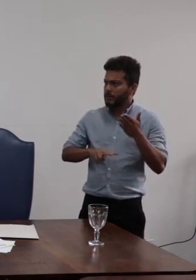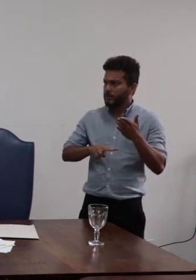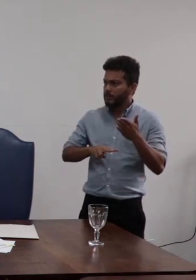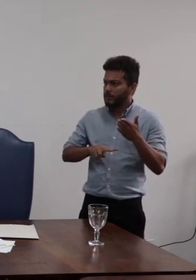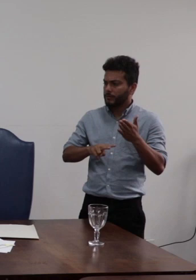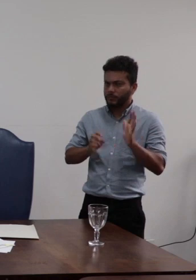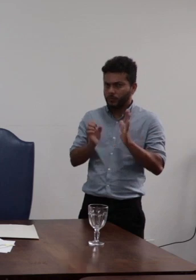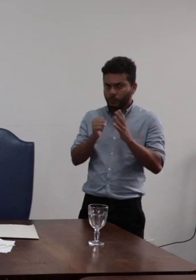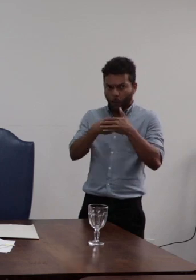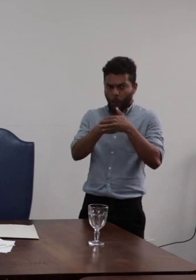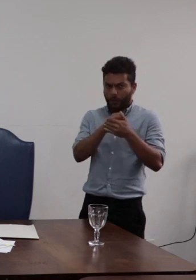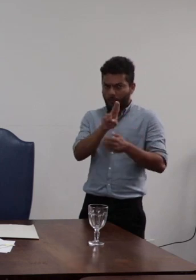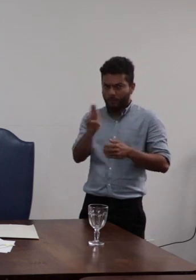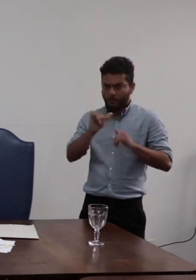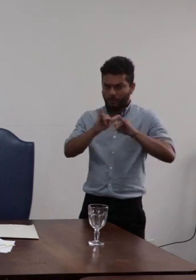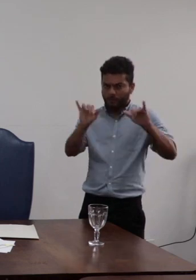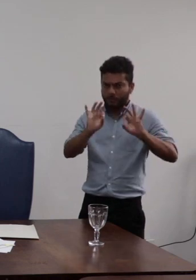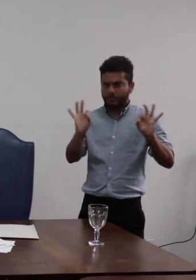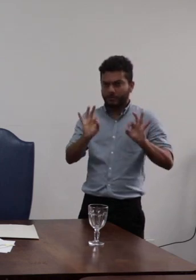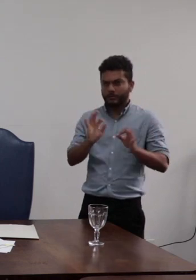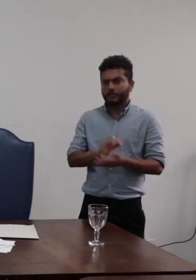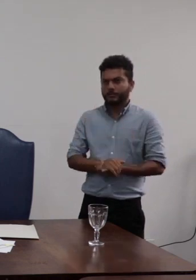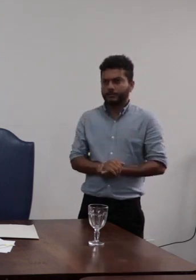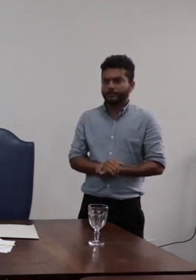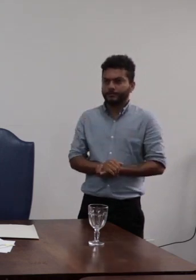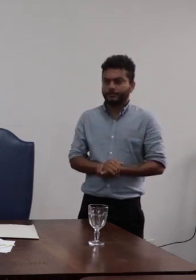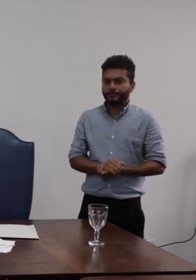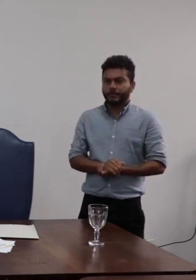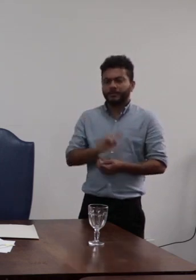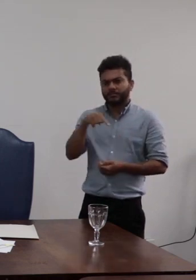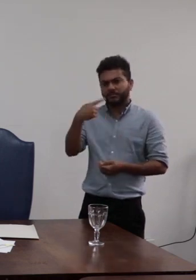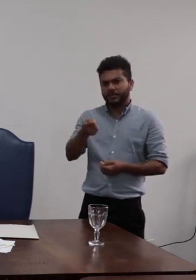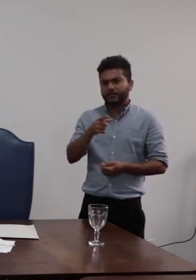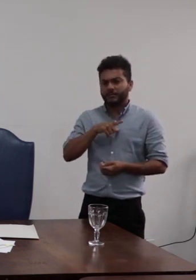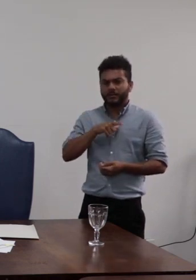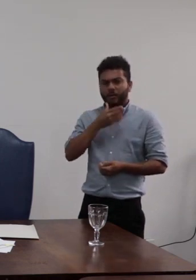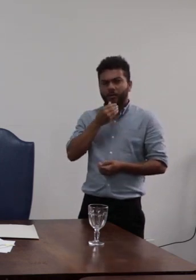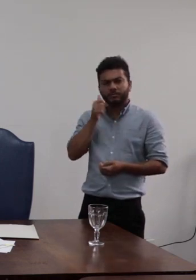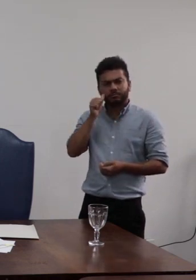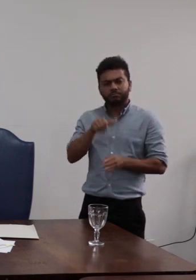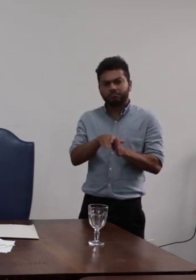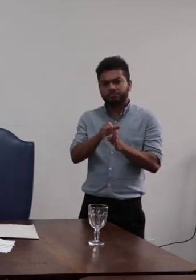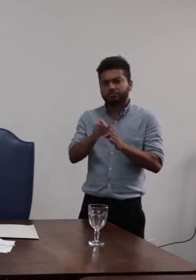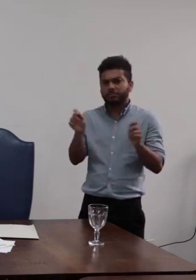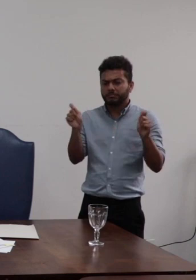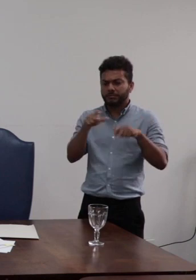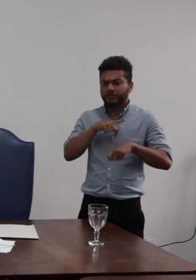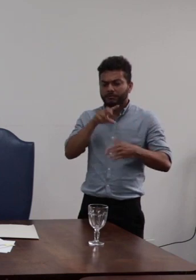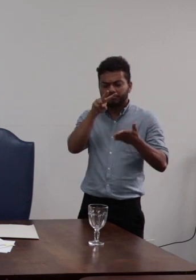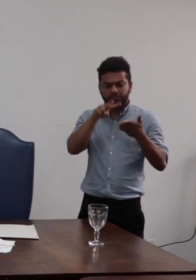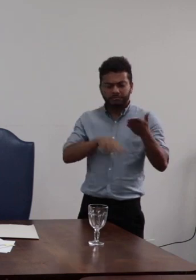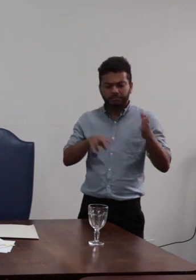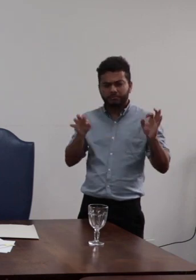nomes conselheiras e conselheiras terão acesso ao parecer que vai ficar disponível no processo